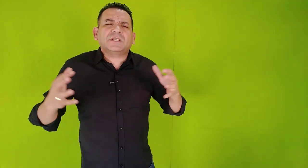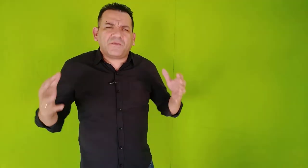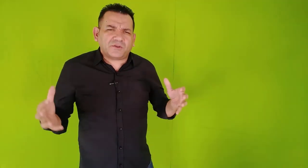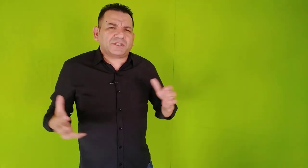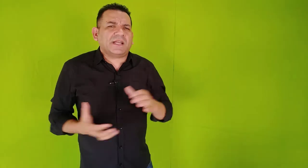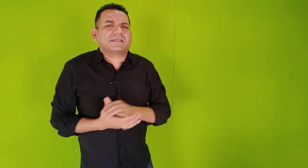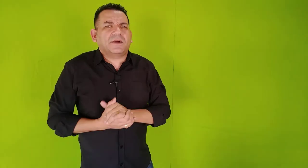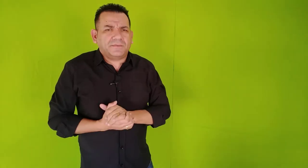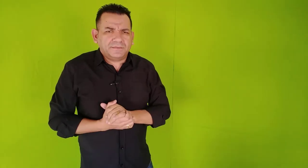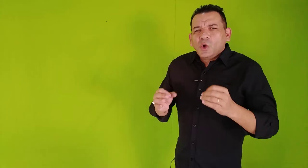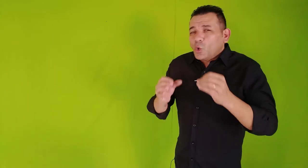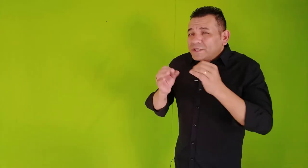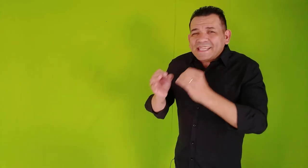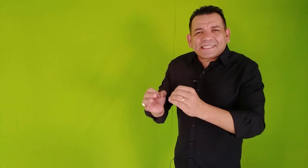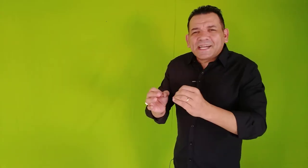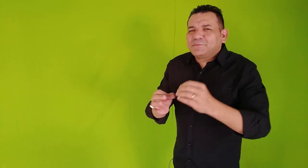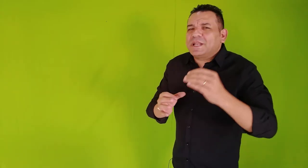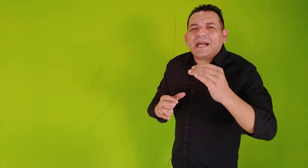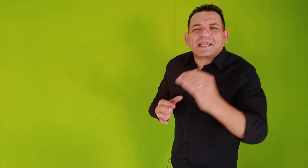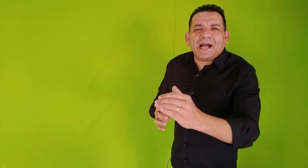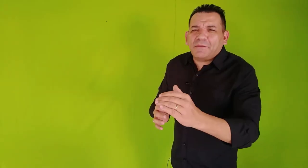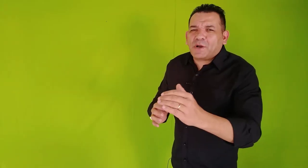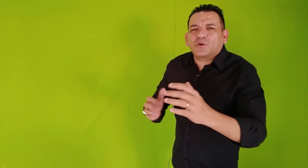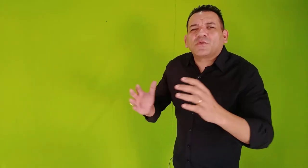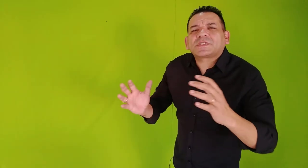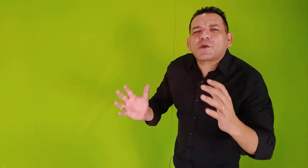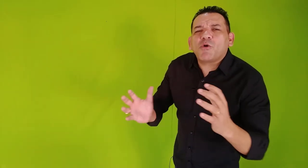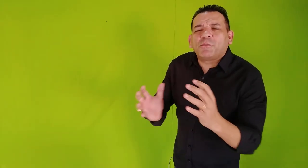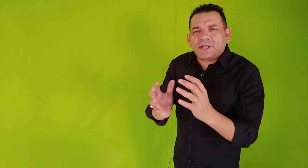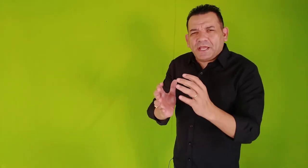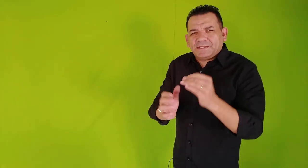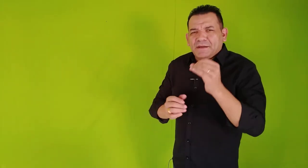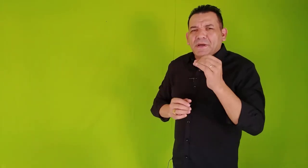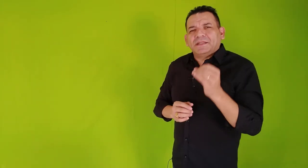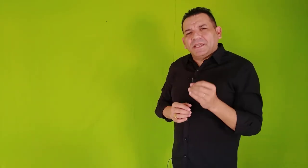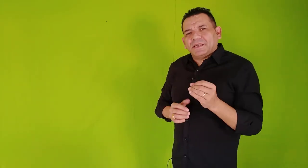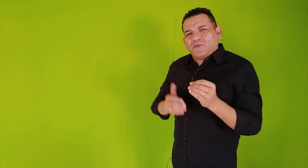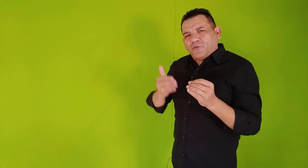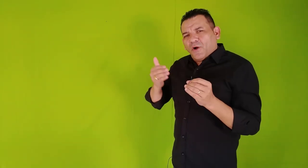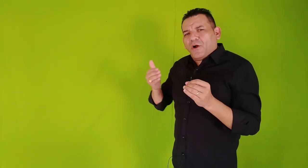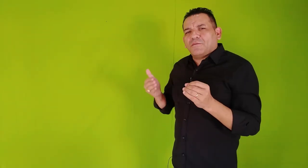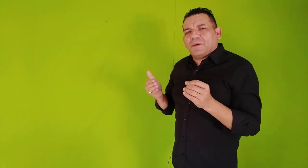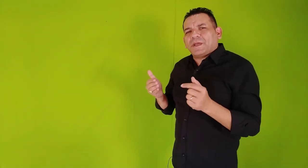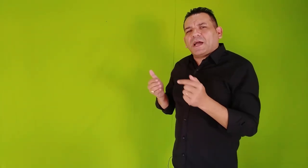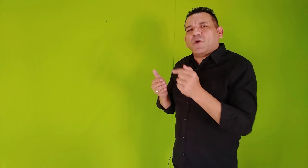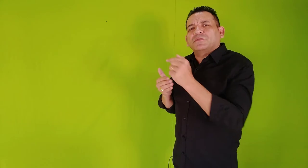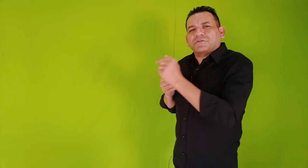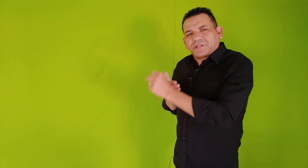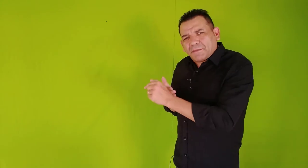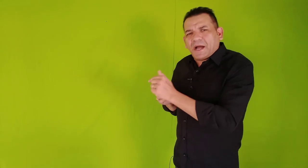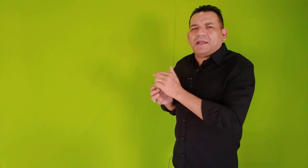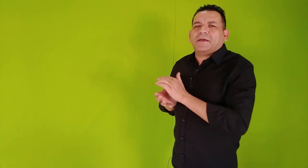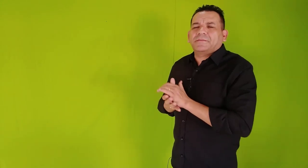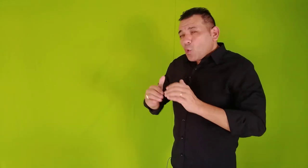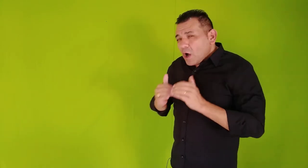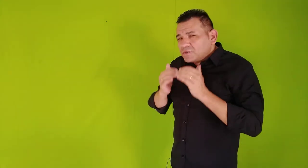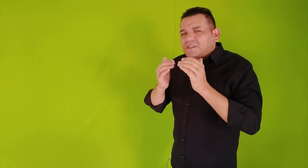da frustração. O desânimo acaba quando você compreende a maneira, a forma pela qual Deus trabalha. Quando se